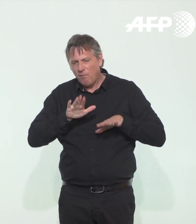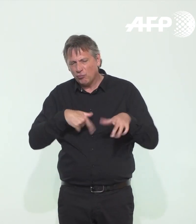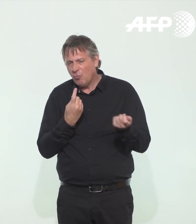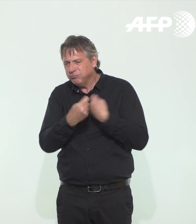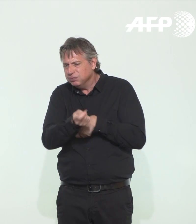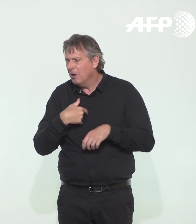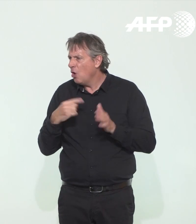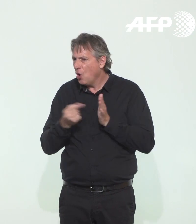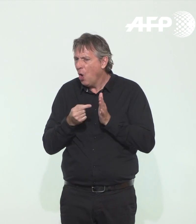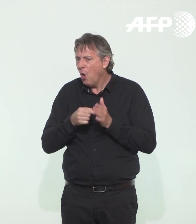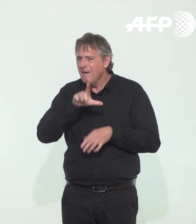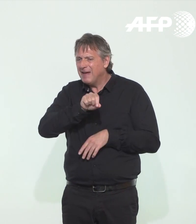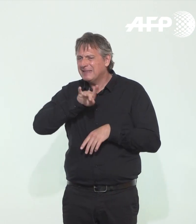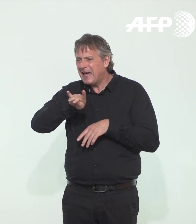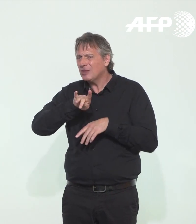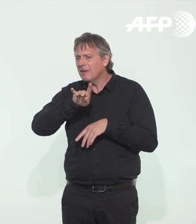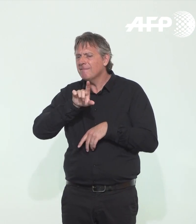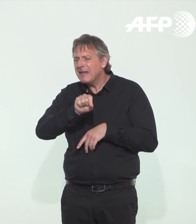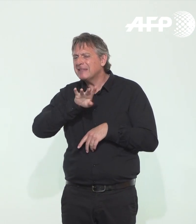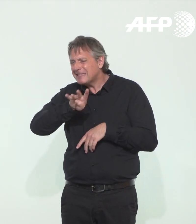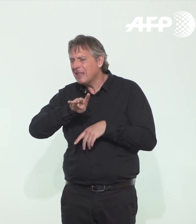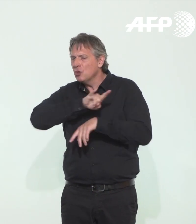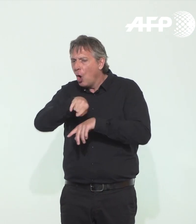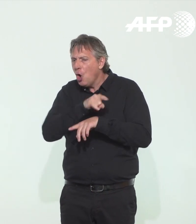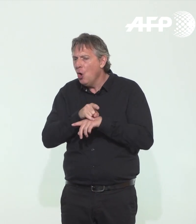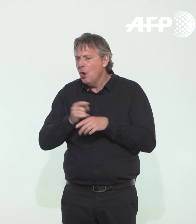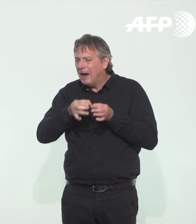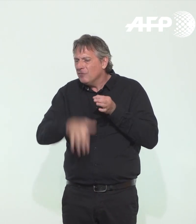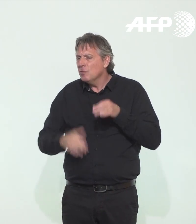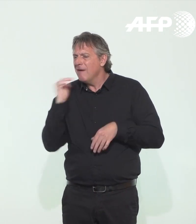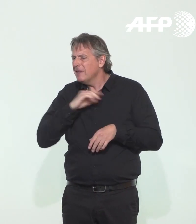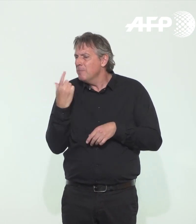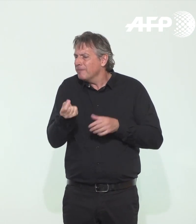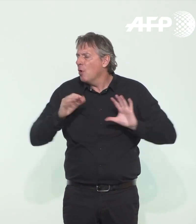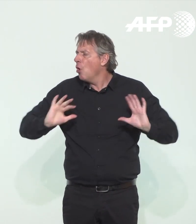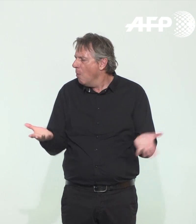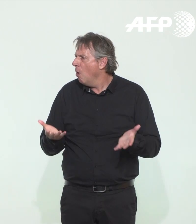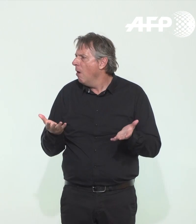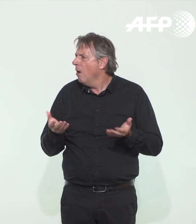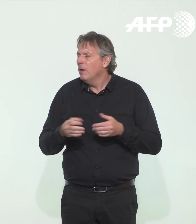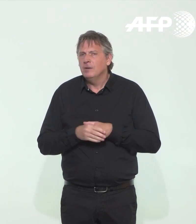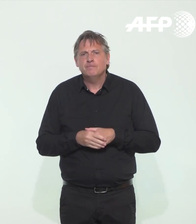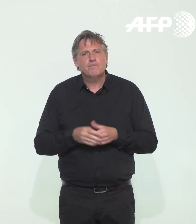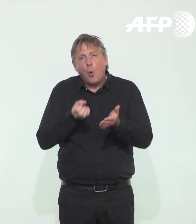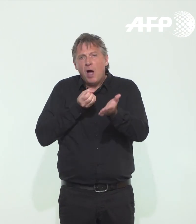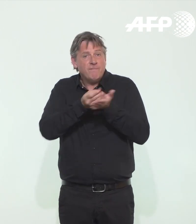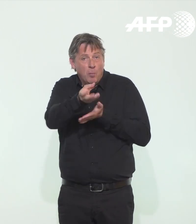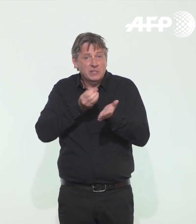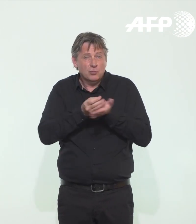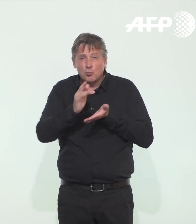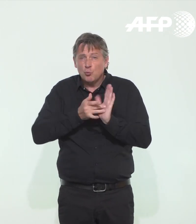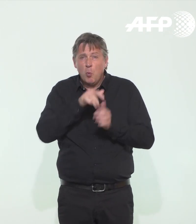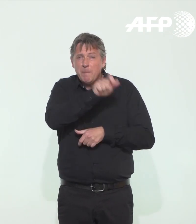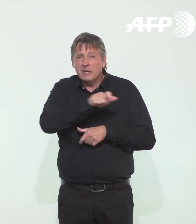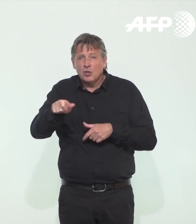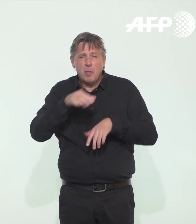disponibles pour tous en moins de 24 heures ? Alors, c'est justement l'objet de cette présentation, c'est de bien faire comprendre à tous les acteurs, aux personnes qui